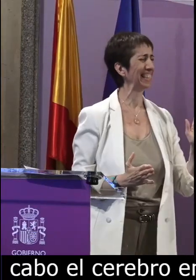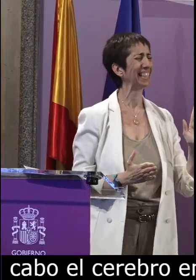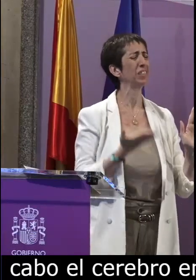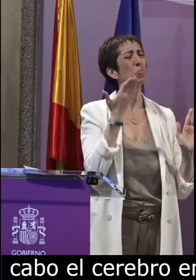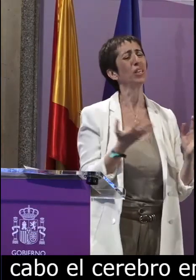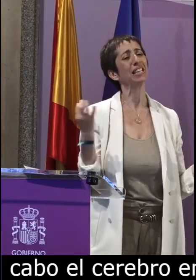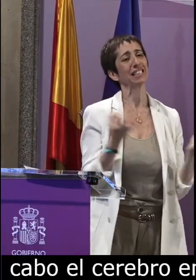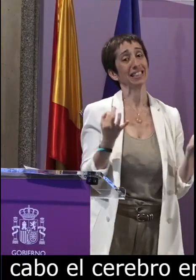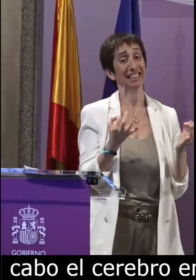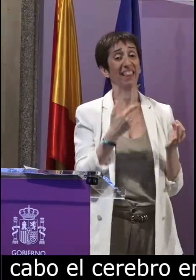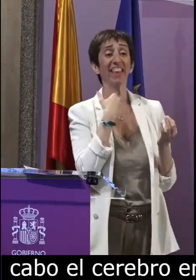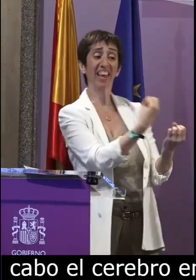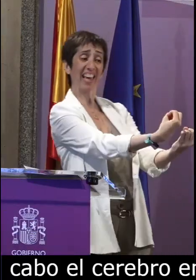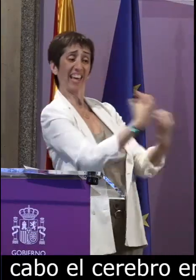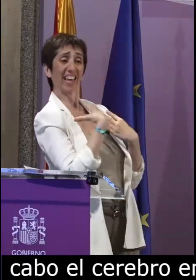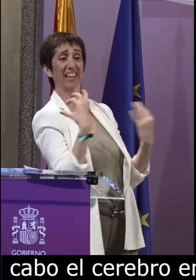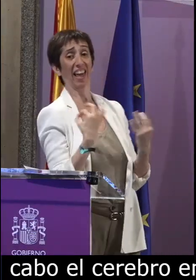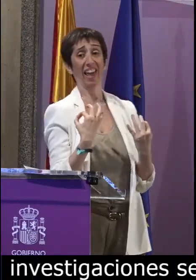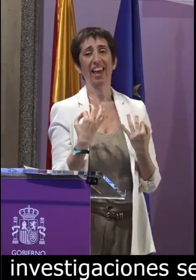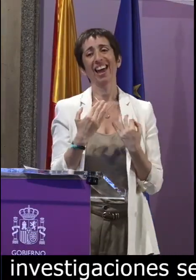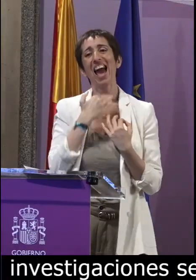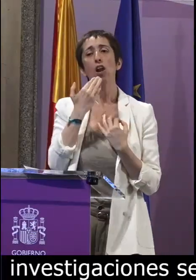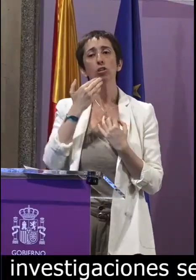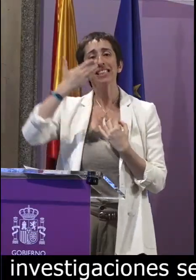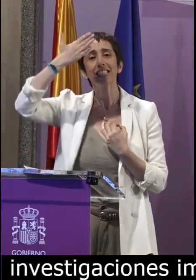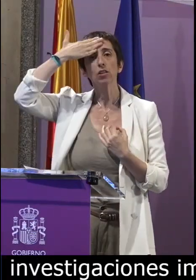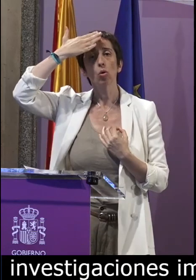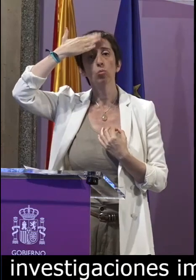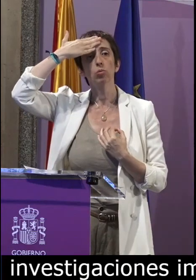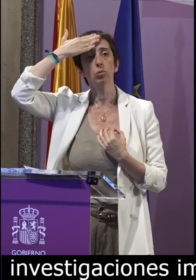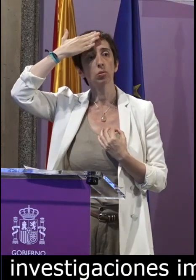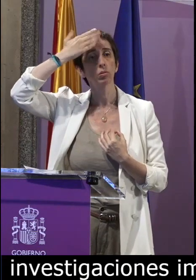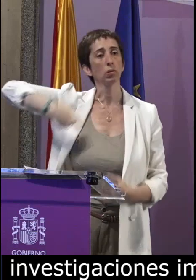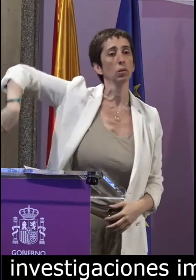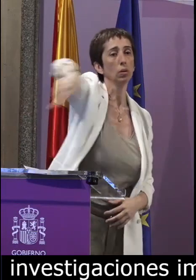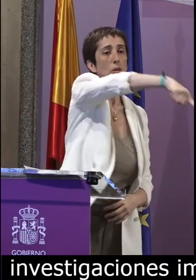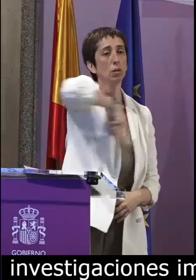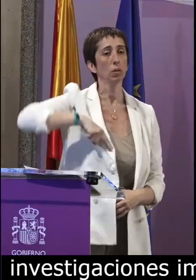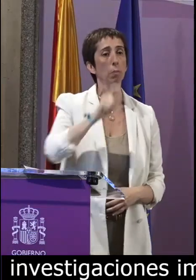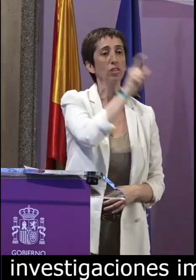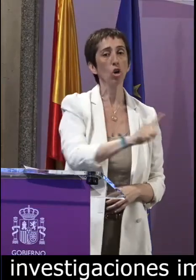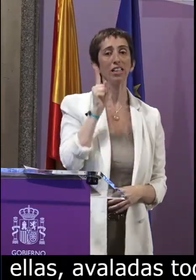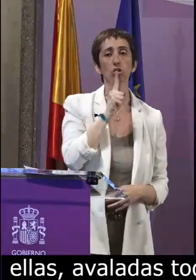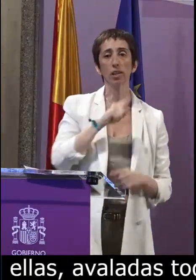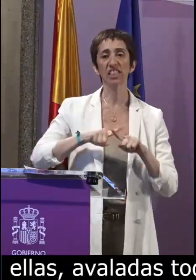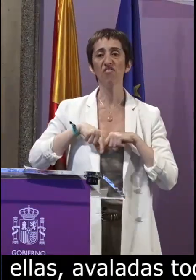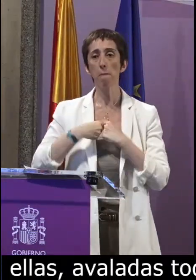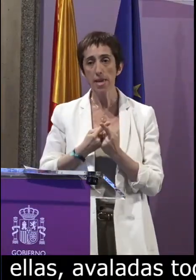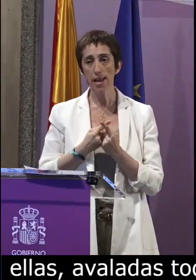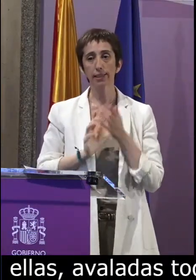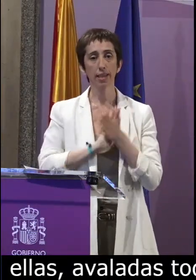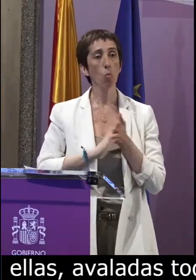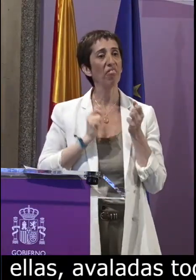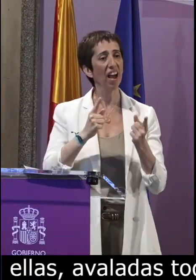todas ellas avaladas todas ellas desde el ámbito científico y lo que nos muestran son cosas de sentido común para las